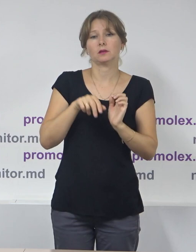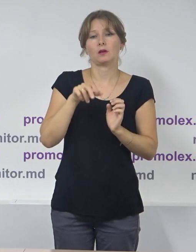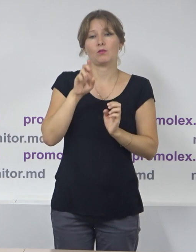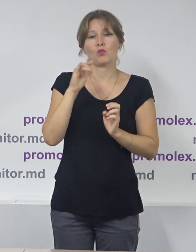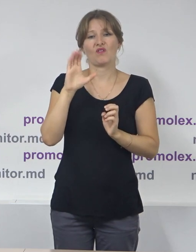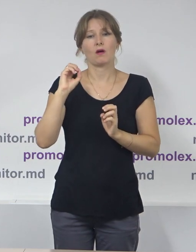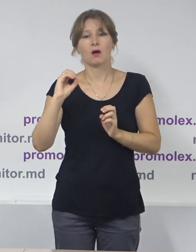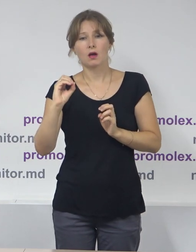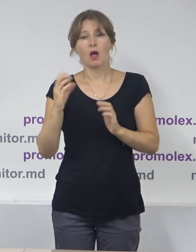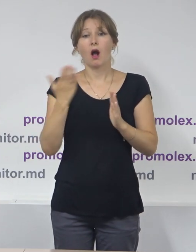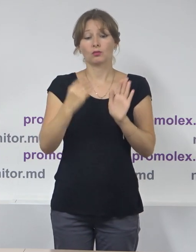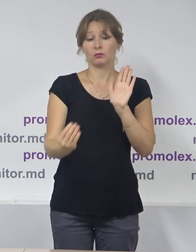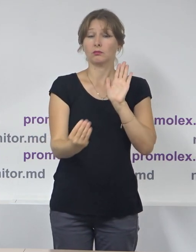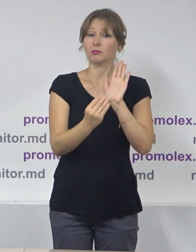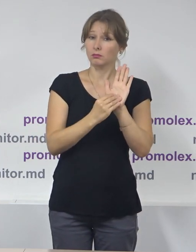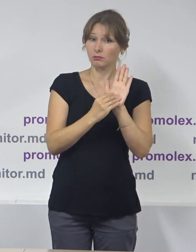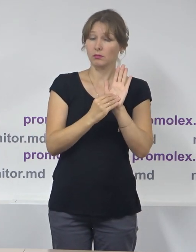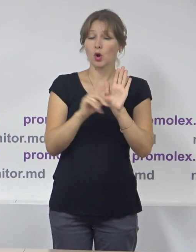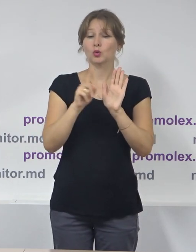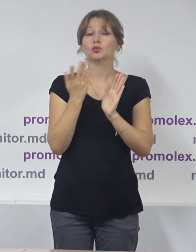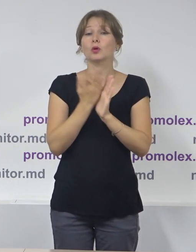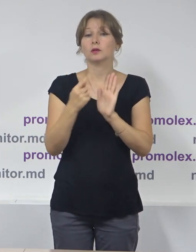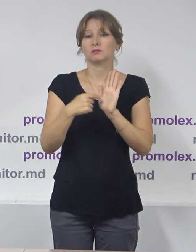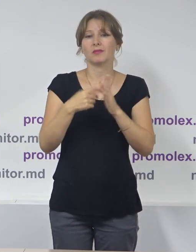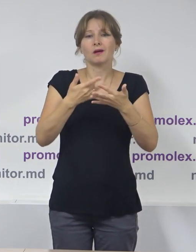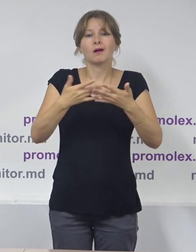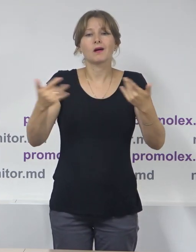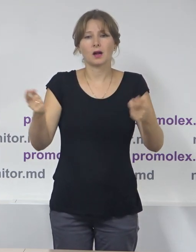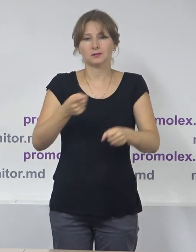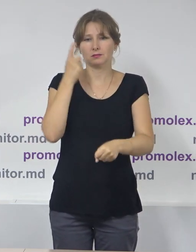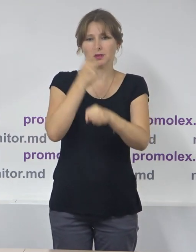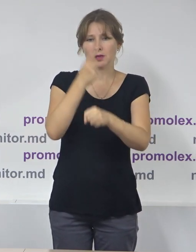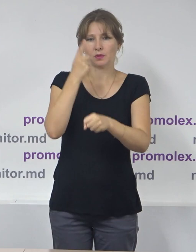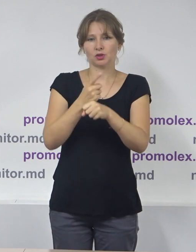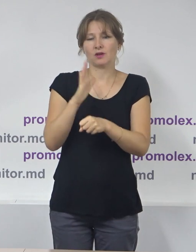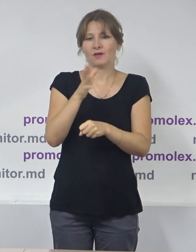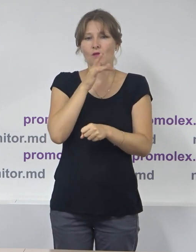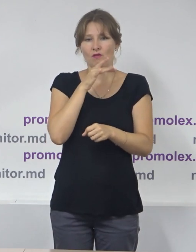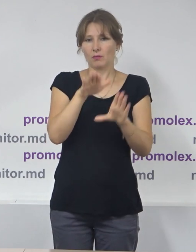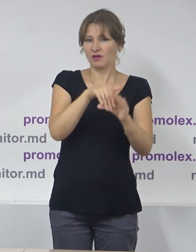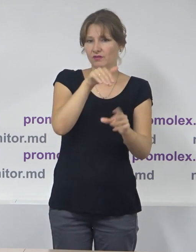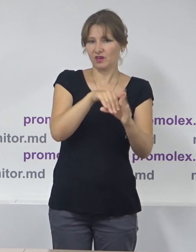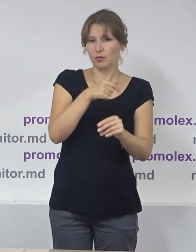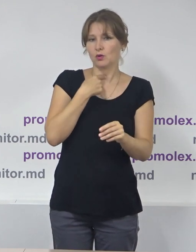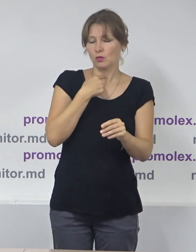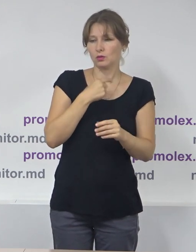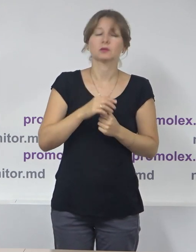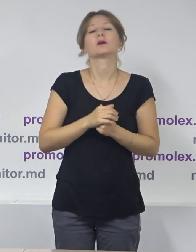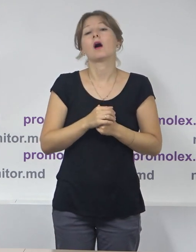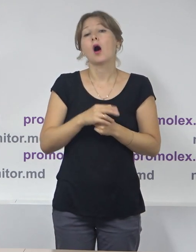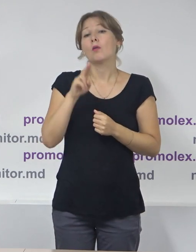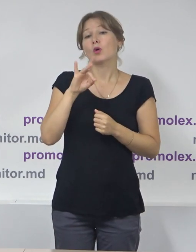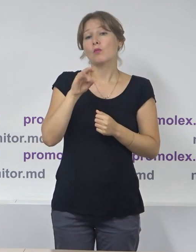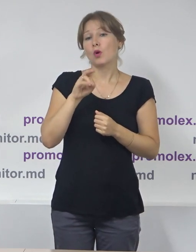care vizau sau introduceau anumite restricții pentru drepturile electorale. În opinia Asociației Promolex, în